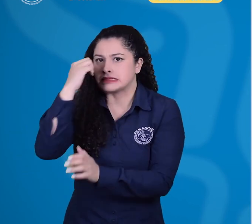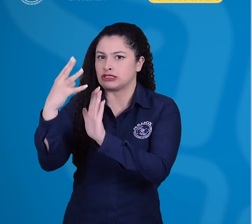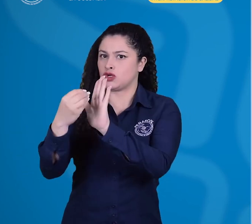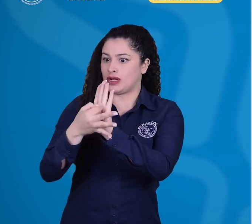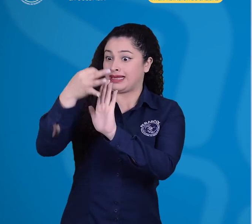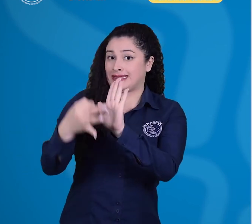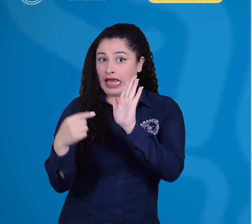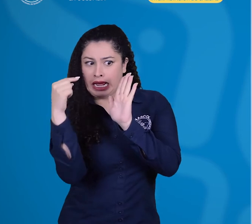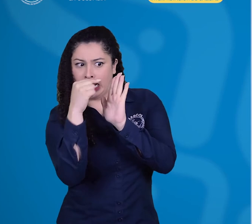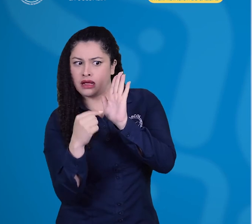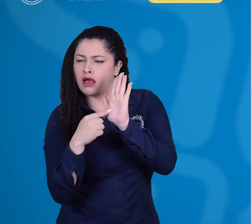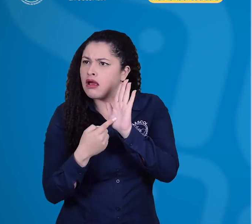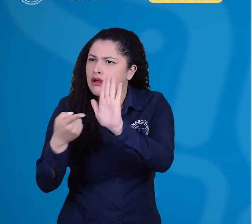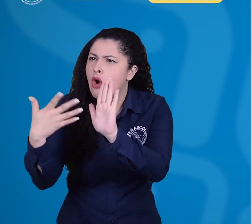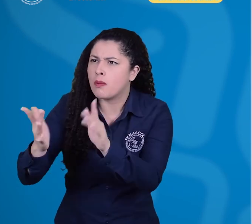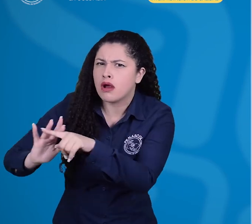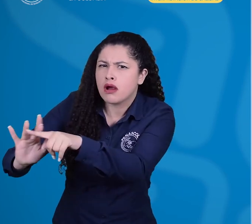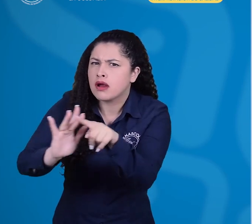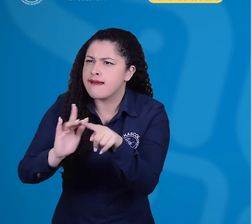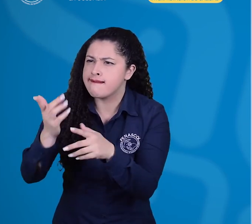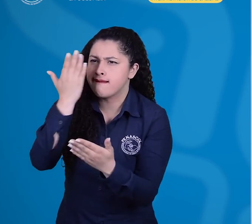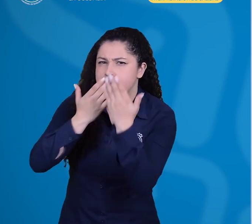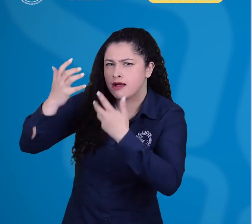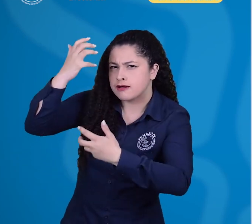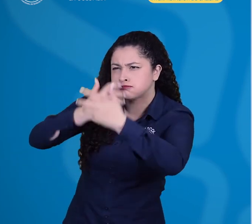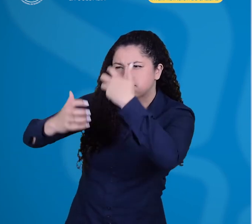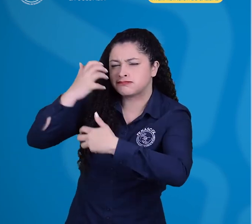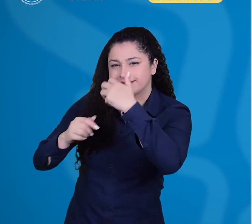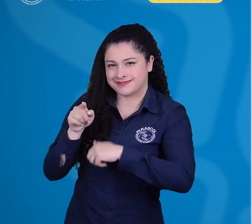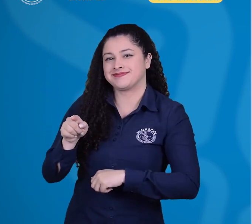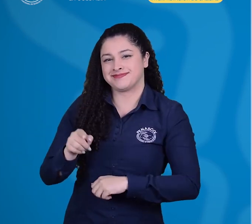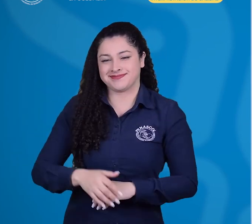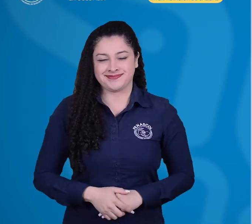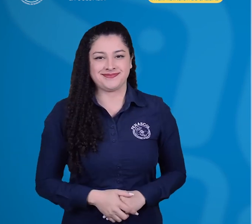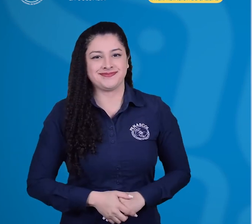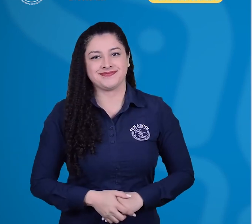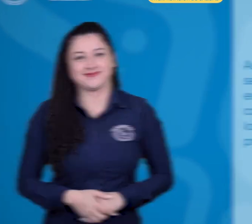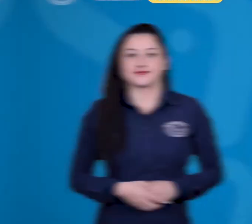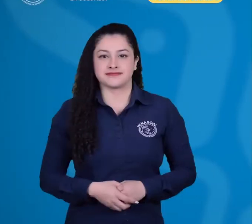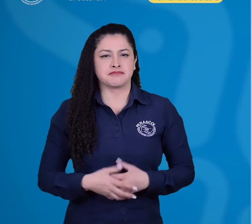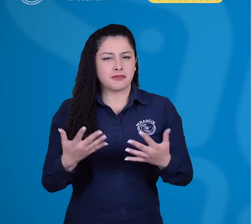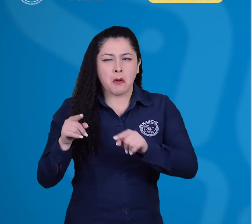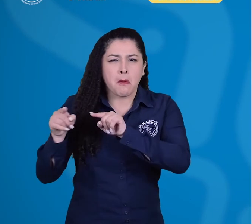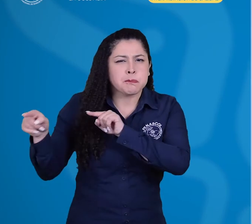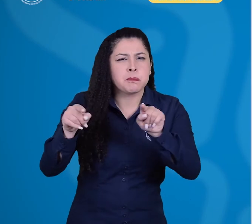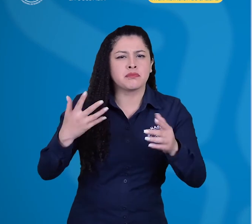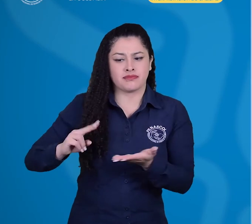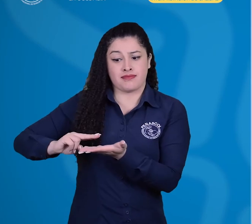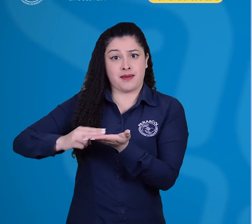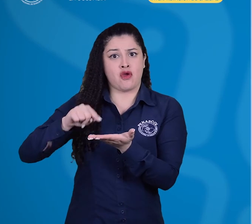ellos aplican los principios éticos en la prestación de sus servicios. Los procesos de formación